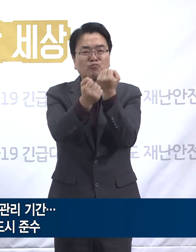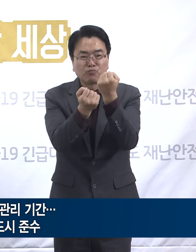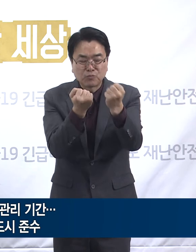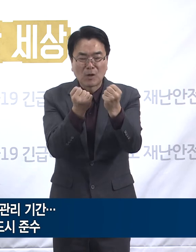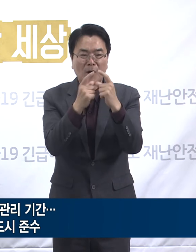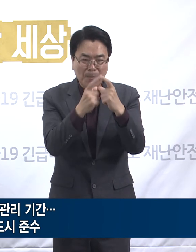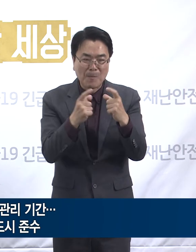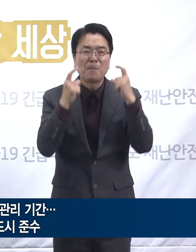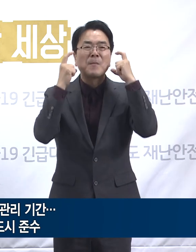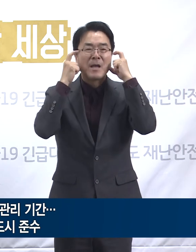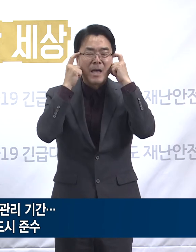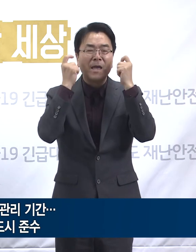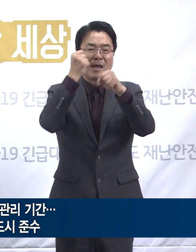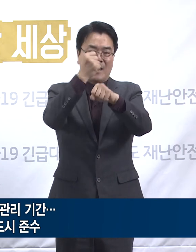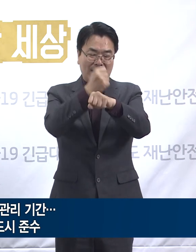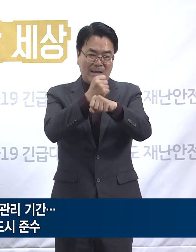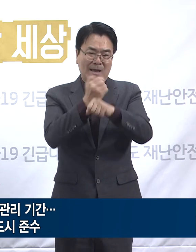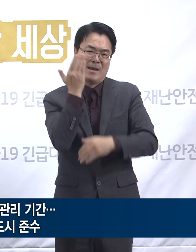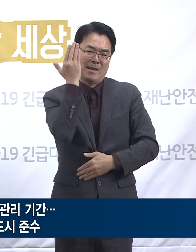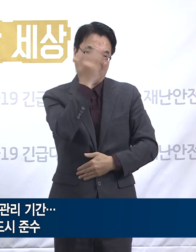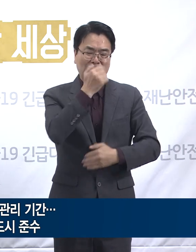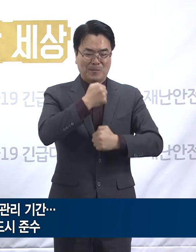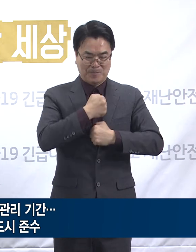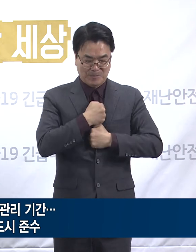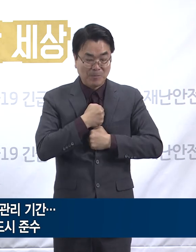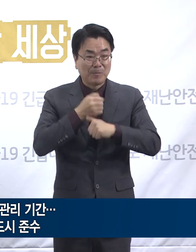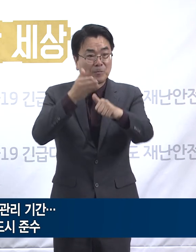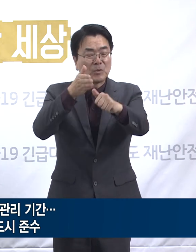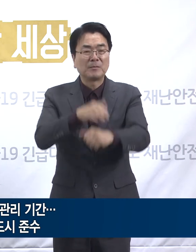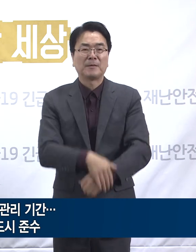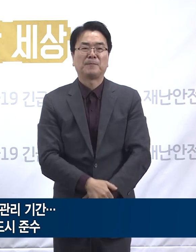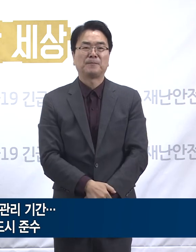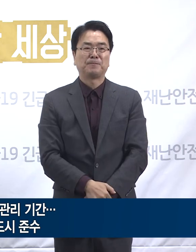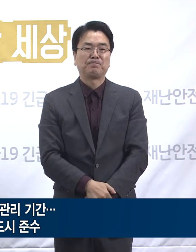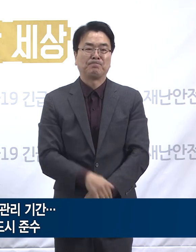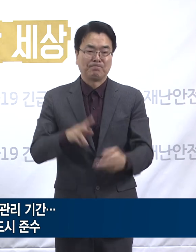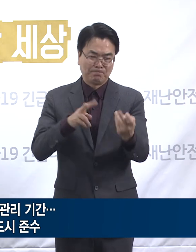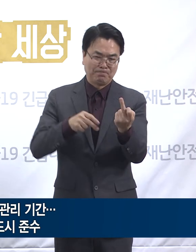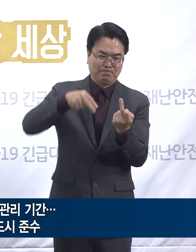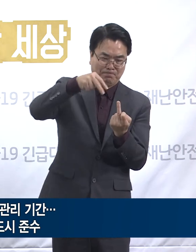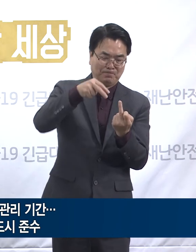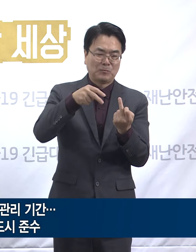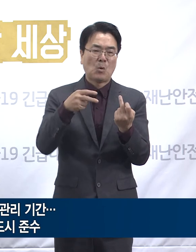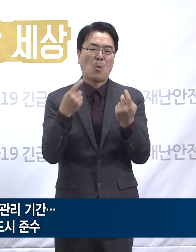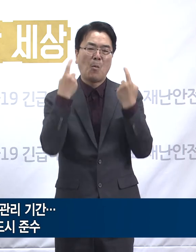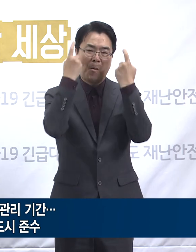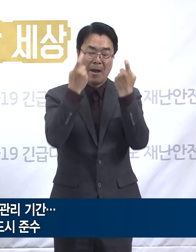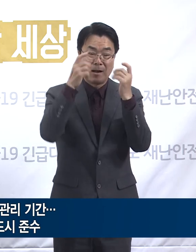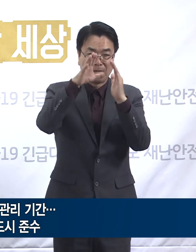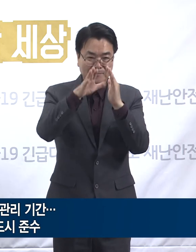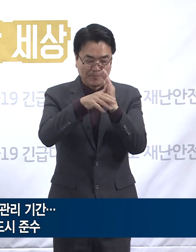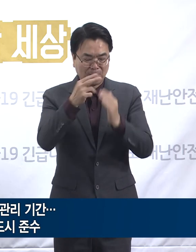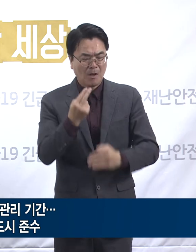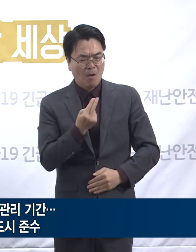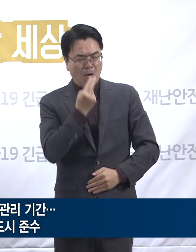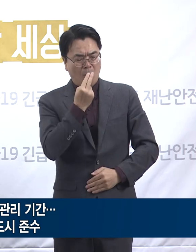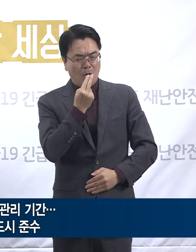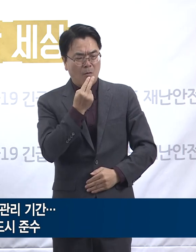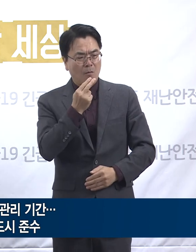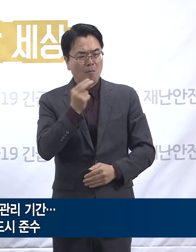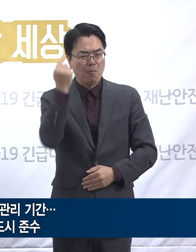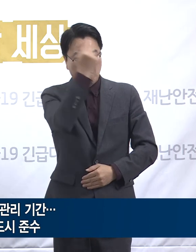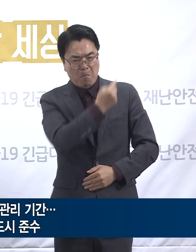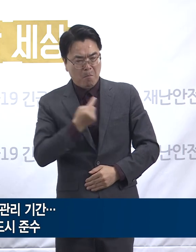착용하여 주시기를 바라겠습니다. 산행과 나들이 전후에는 발열 및 호흡기 증상이 있는지 꼭